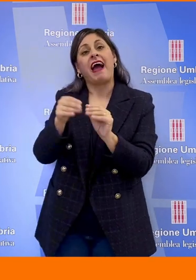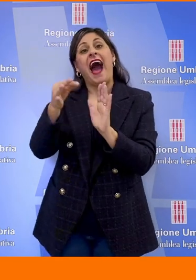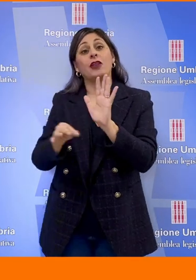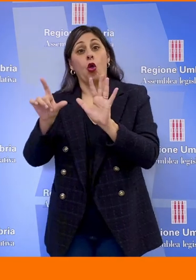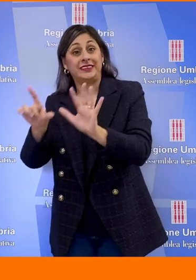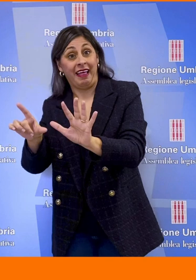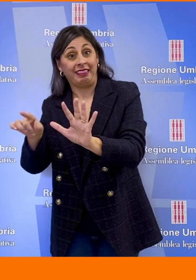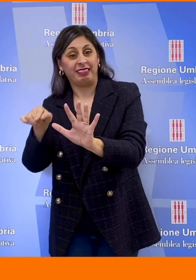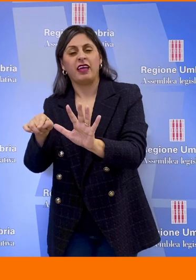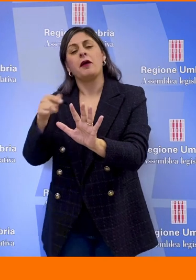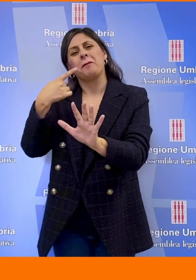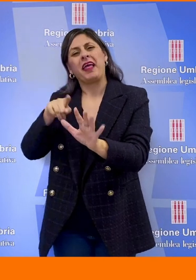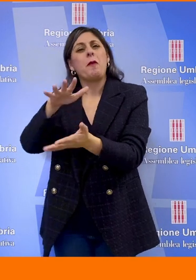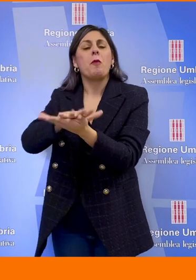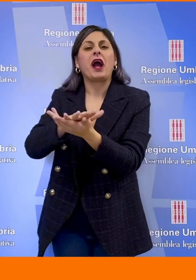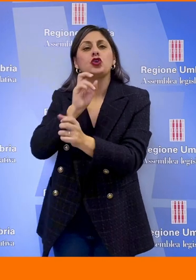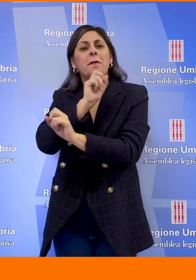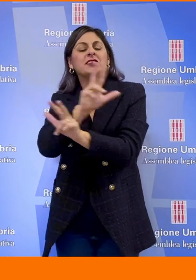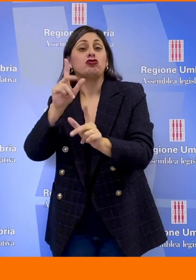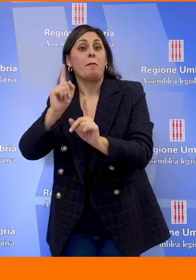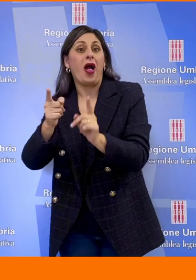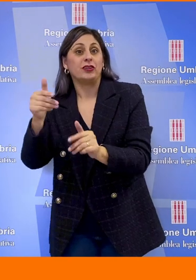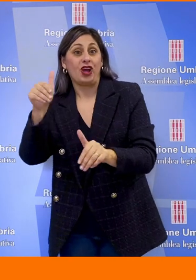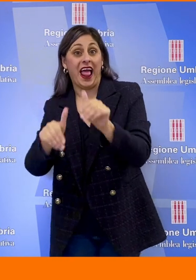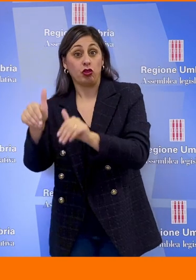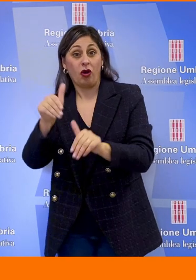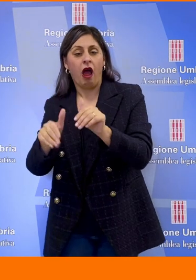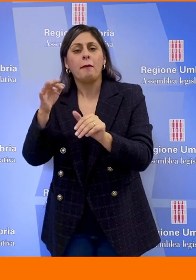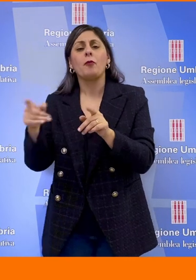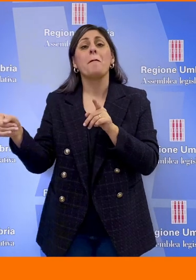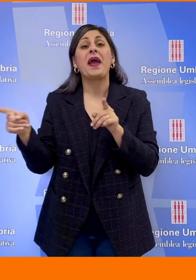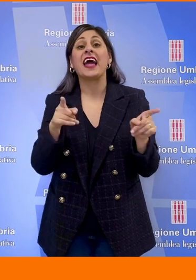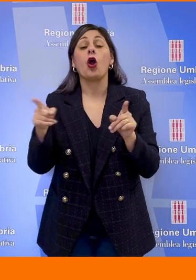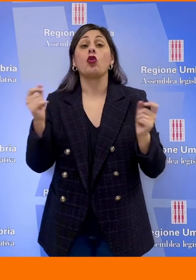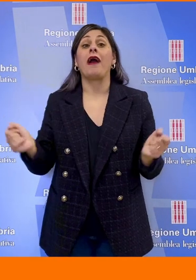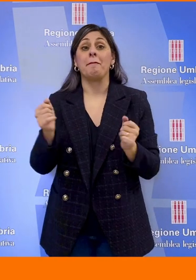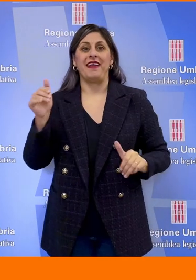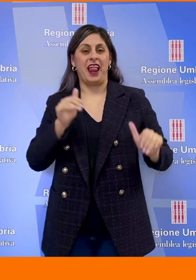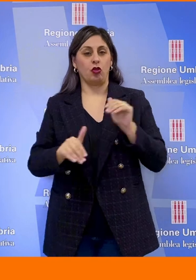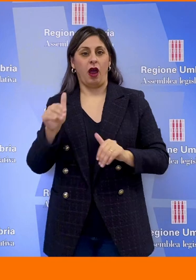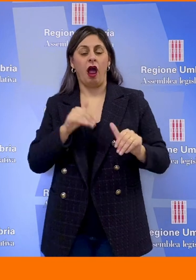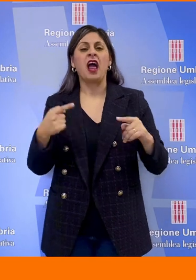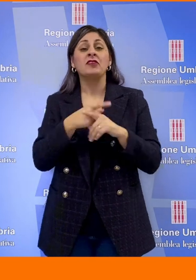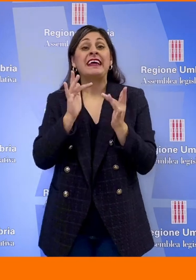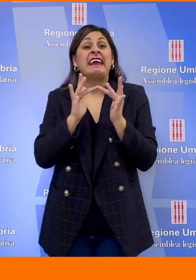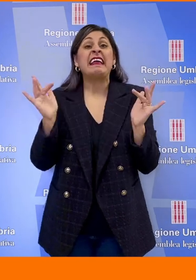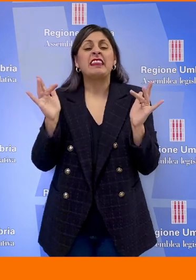alla pubblicazione di messaggi politici elettorali nel periodo di campagna elettorale mentre Internet è addirittura escluso dalla